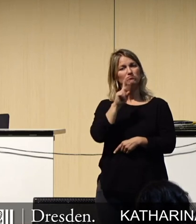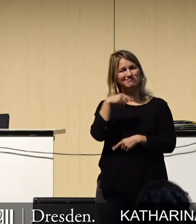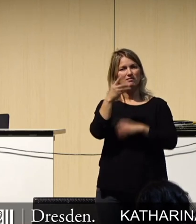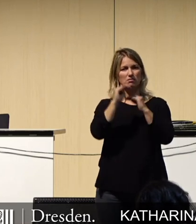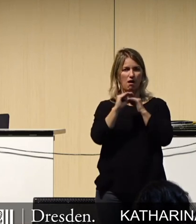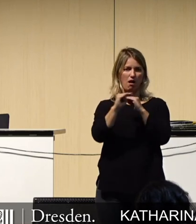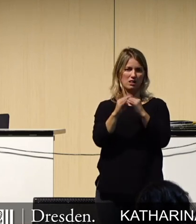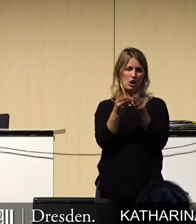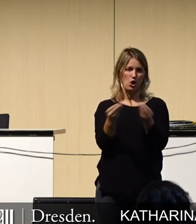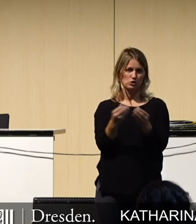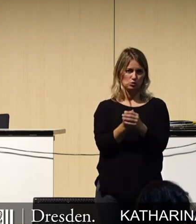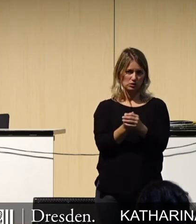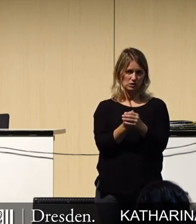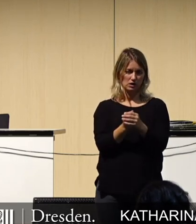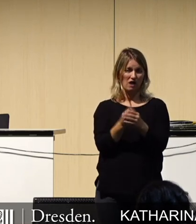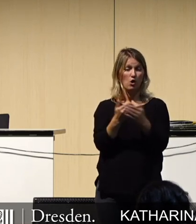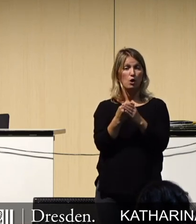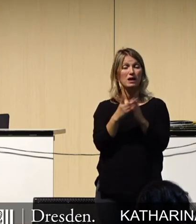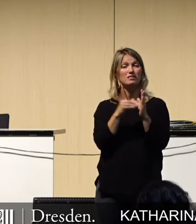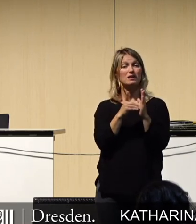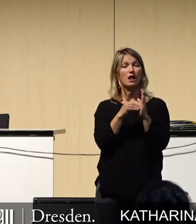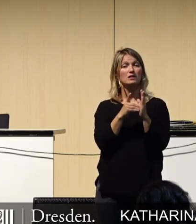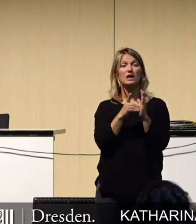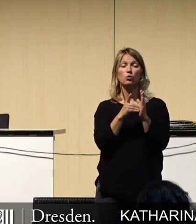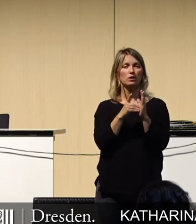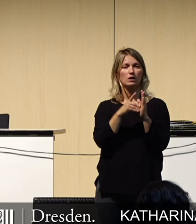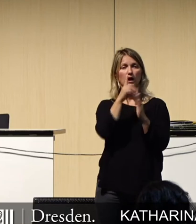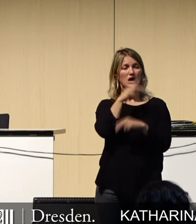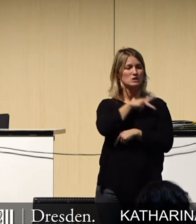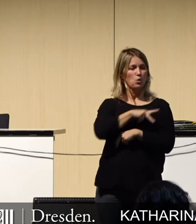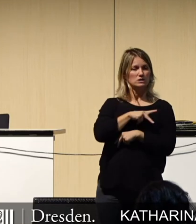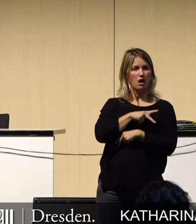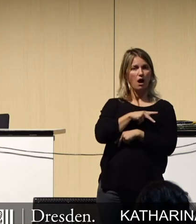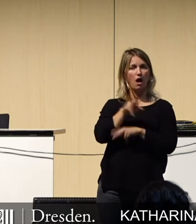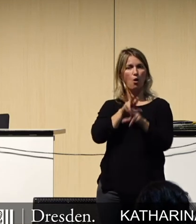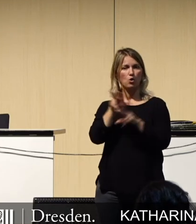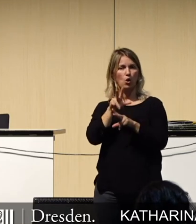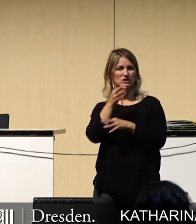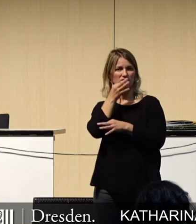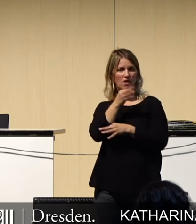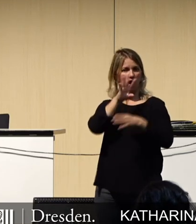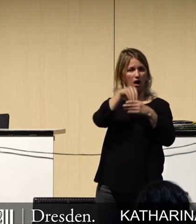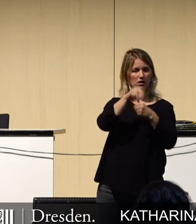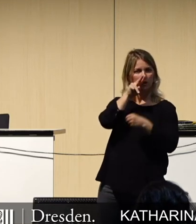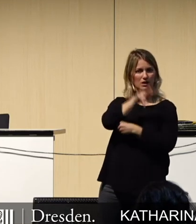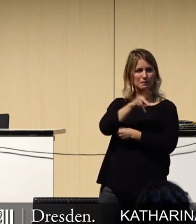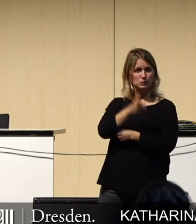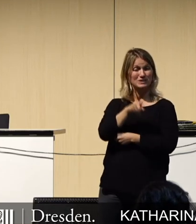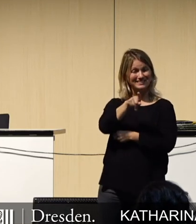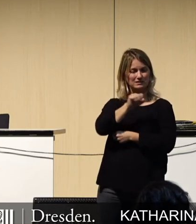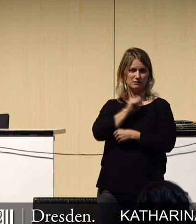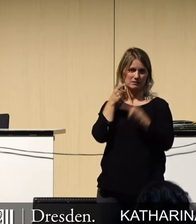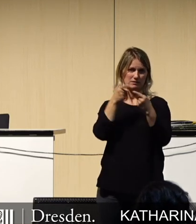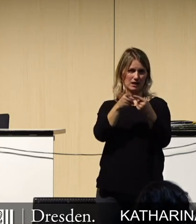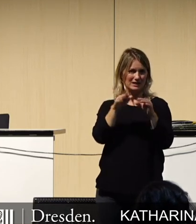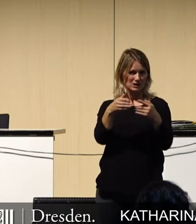Denn die Digitalisierung muss immer mit der sozial- und ökologischen Frage betrachtet werden. Das sind die Ziele, die wir